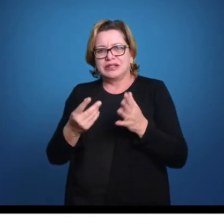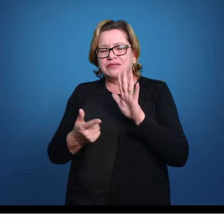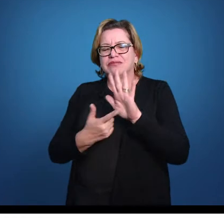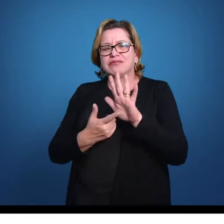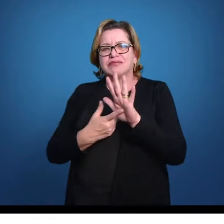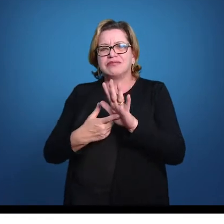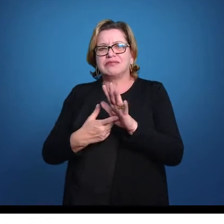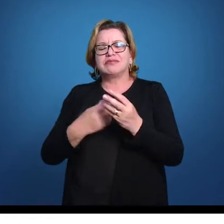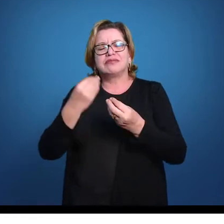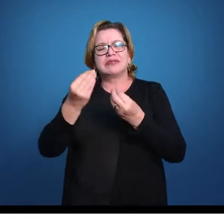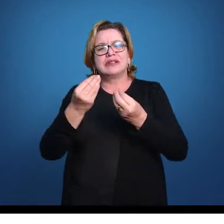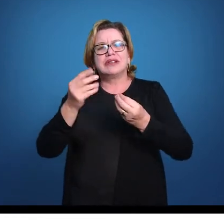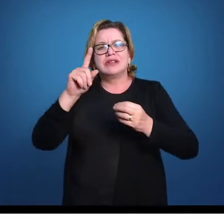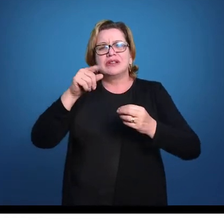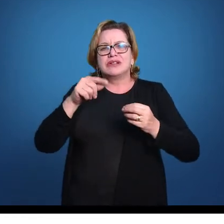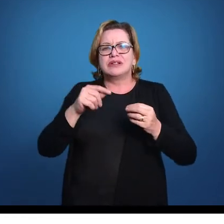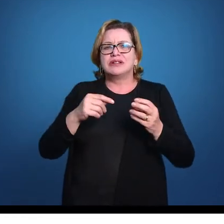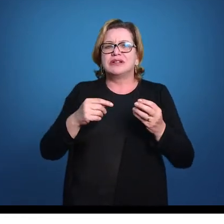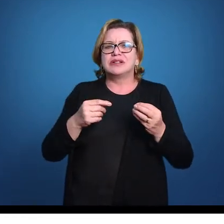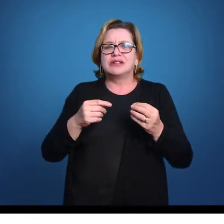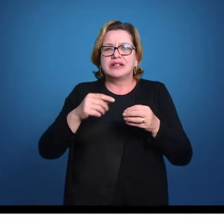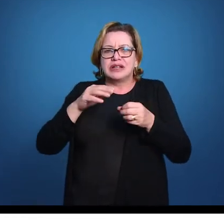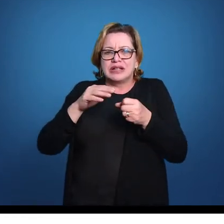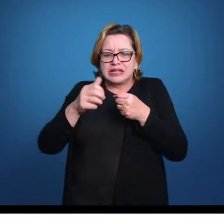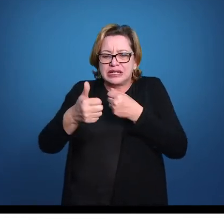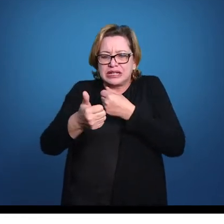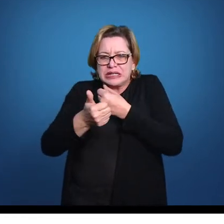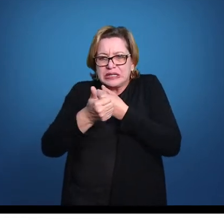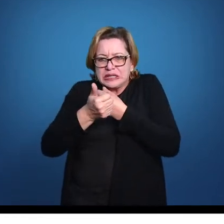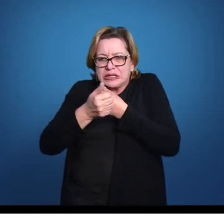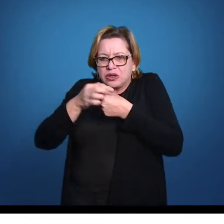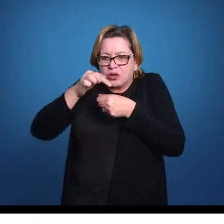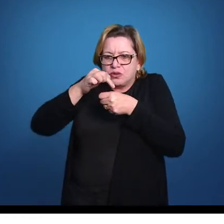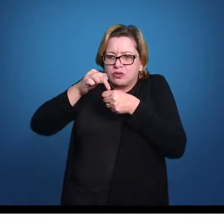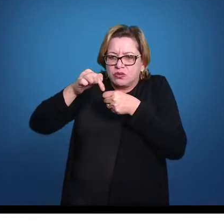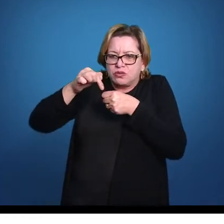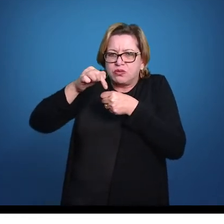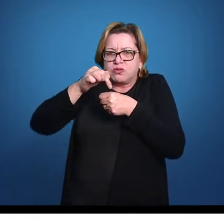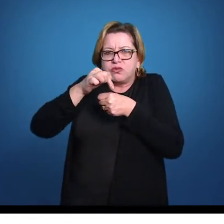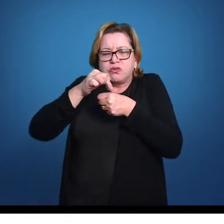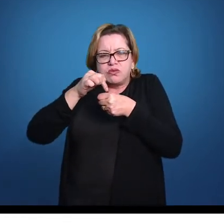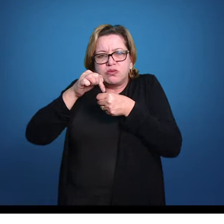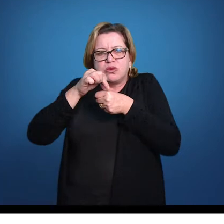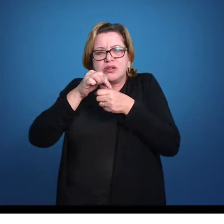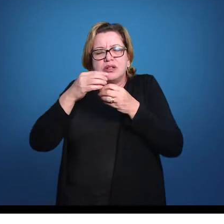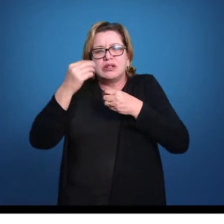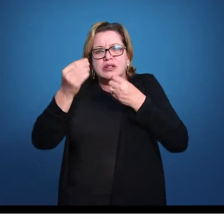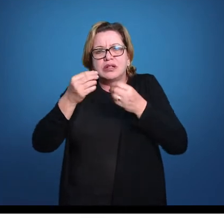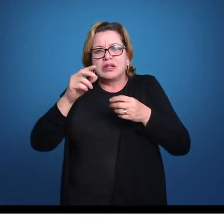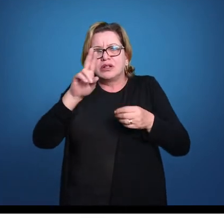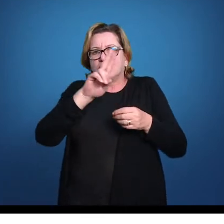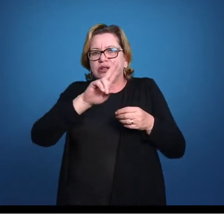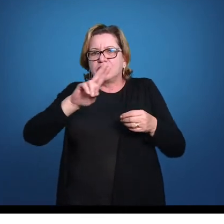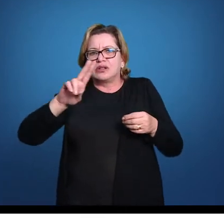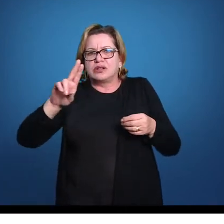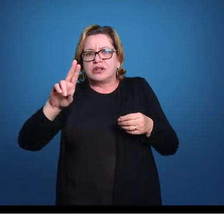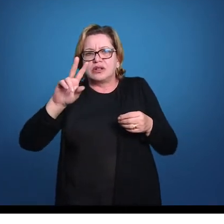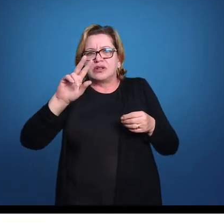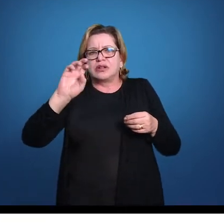aparato ióido que dá sustentação, então, para essa mandíbula e entre o arco ióido e o arco mandibular sobra muitas vezes um buraquinho chamado